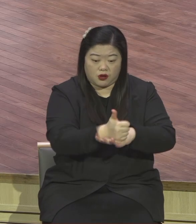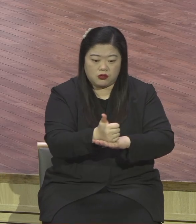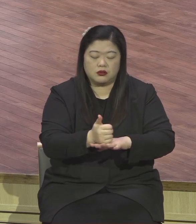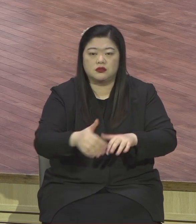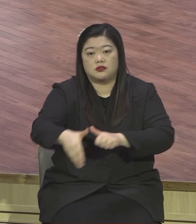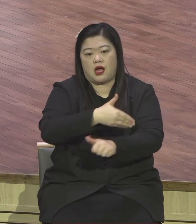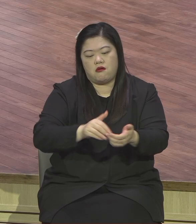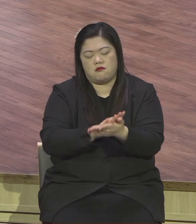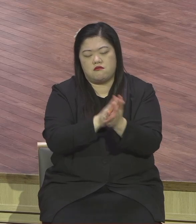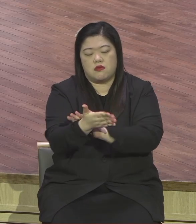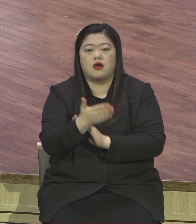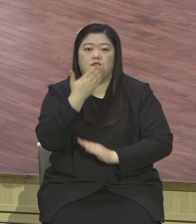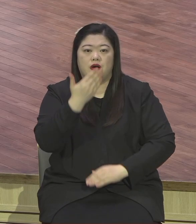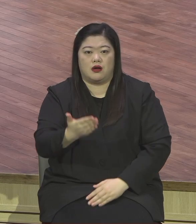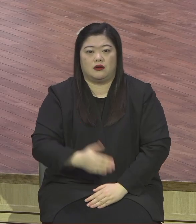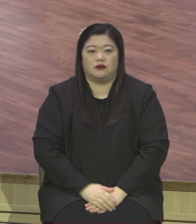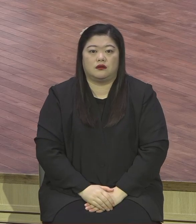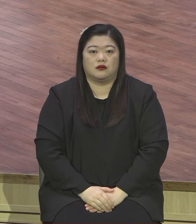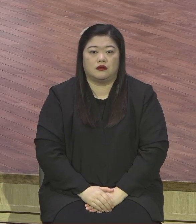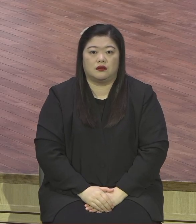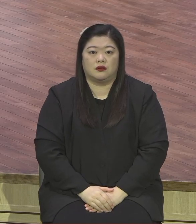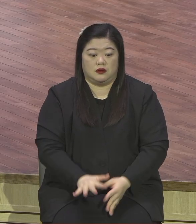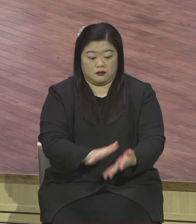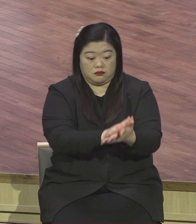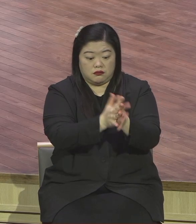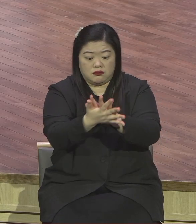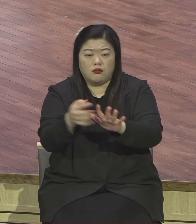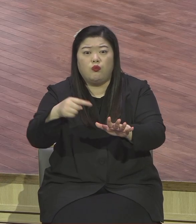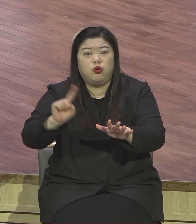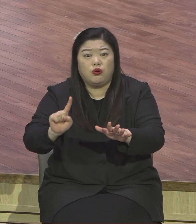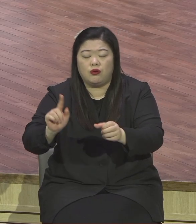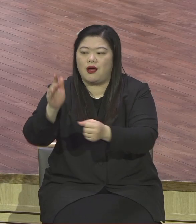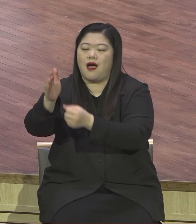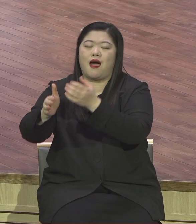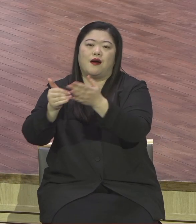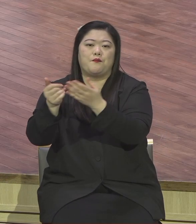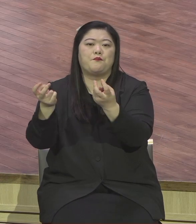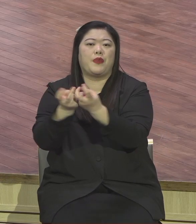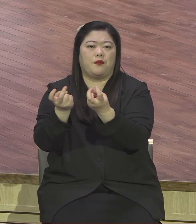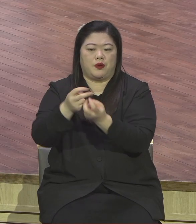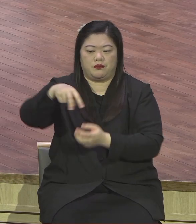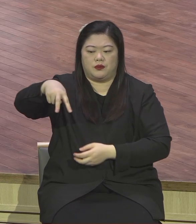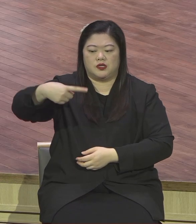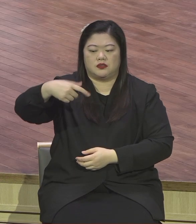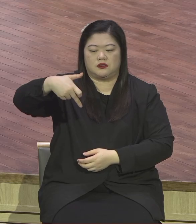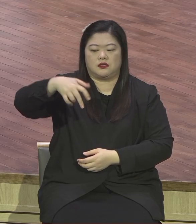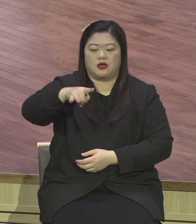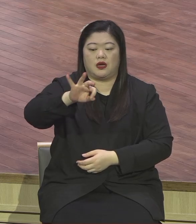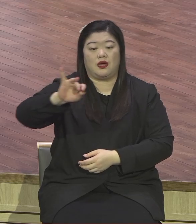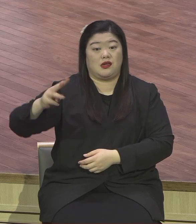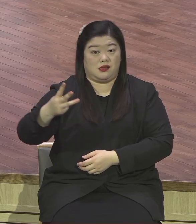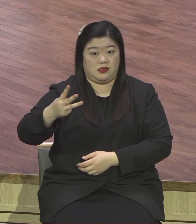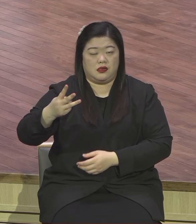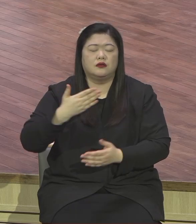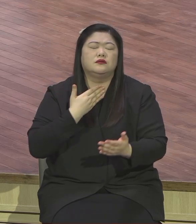하나님의 스케일을 체험하는 시간표가 온 거요. 하나님의 스케일. 내 수준까지만 안되니까 내